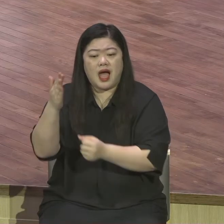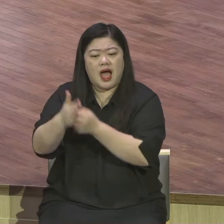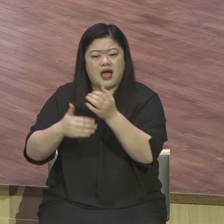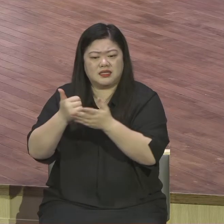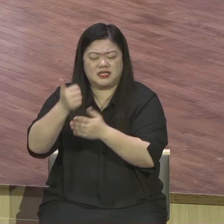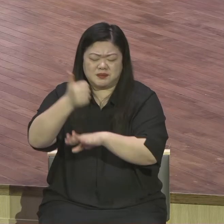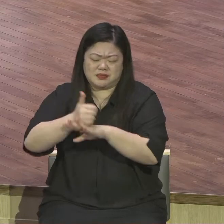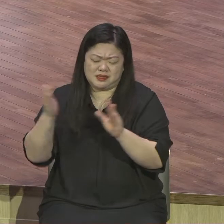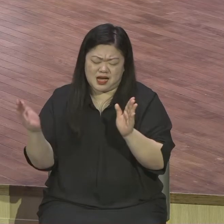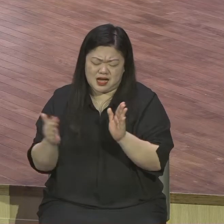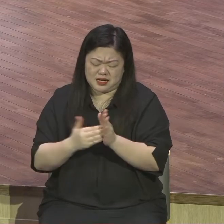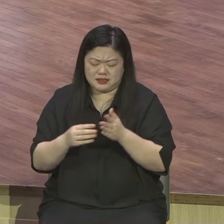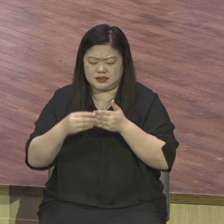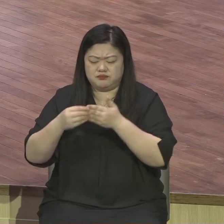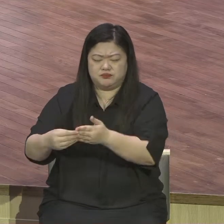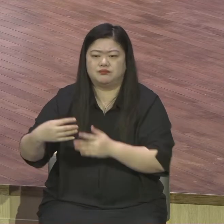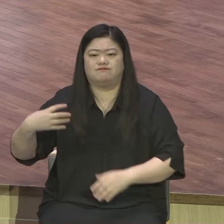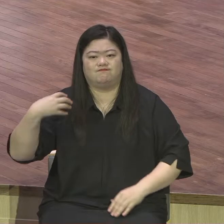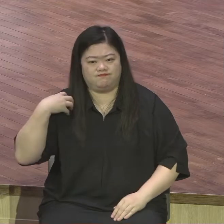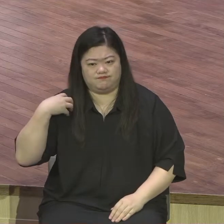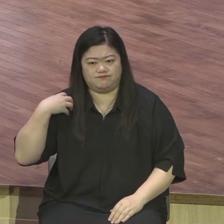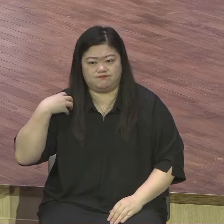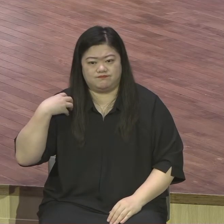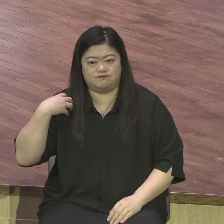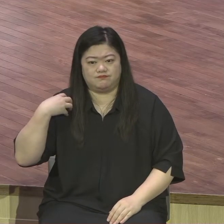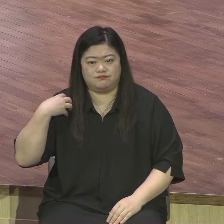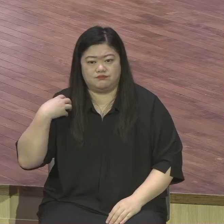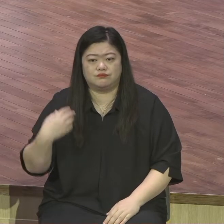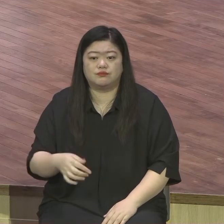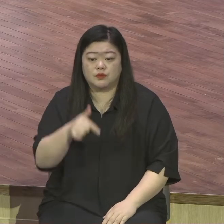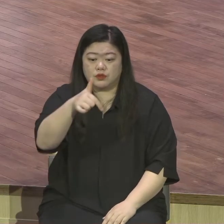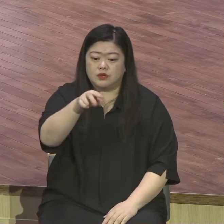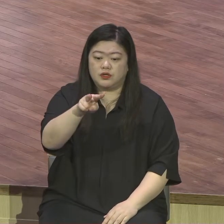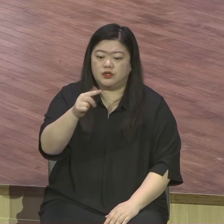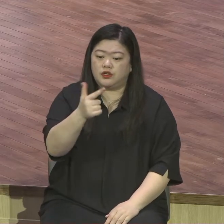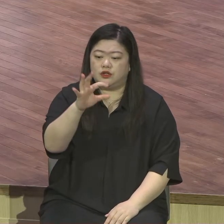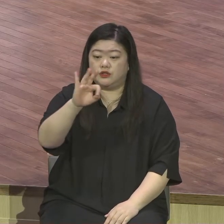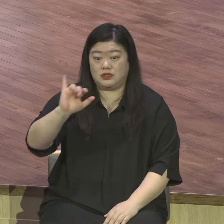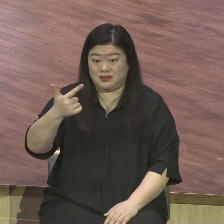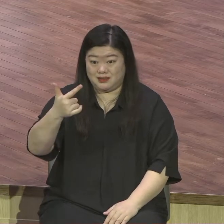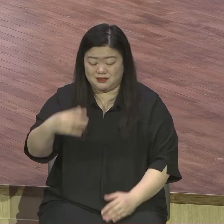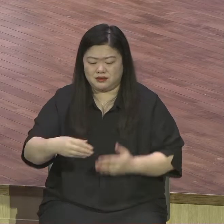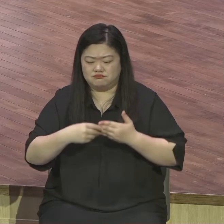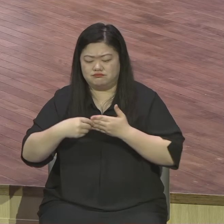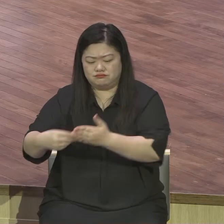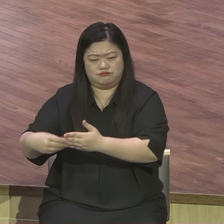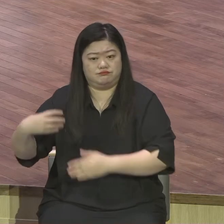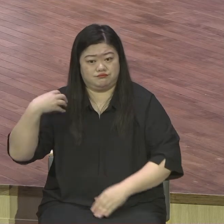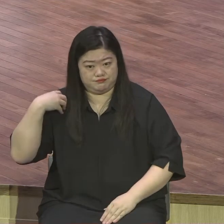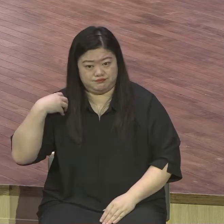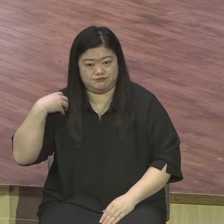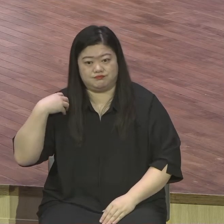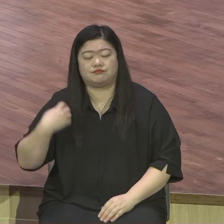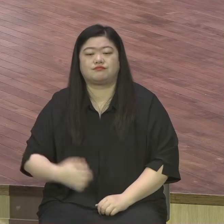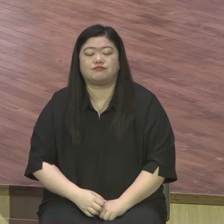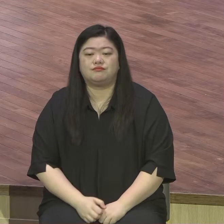구원받은 나를 그냥 놔두는 게 아니고 하나님의 놀라운 은혜를